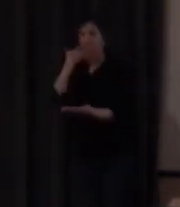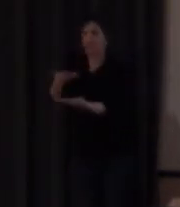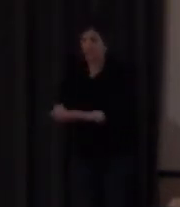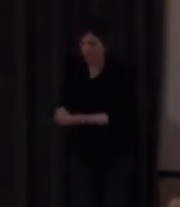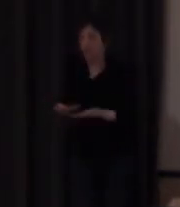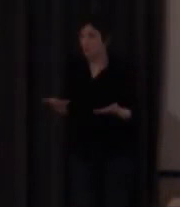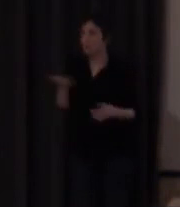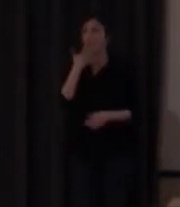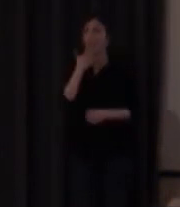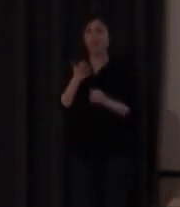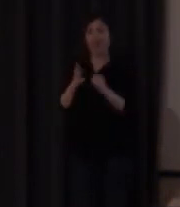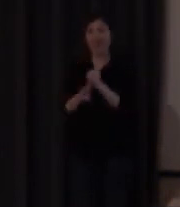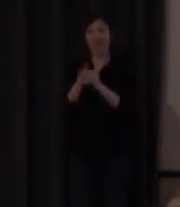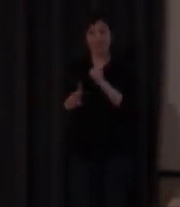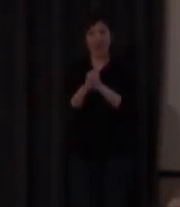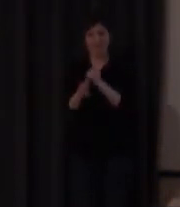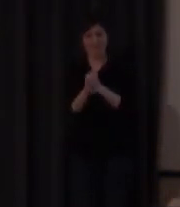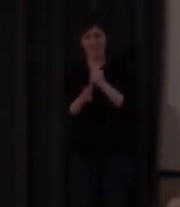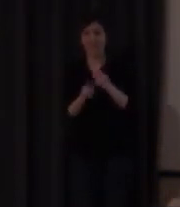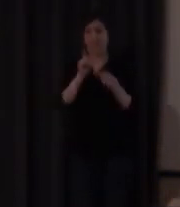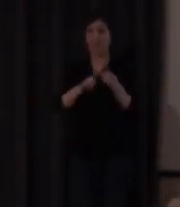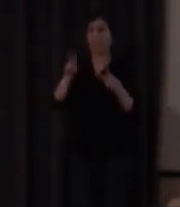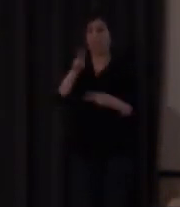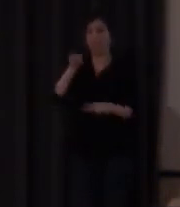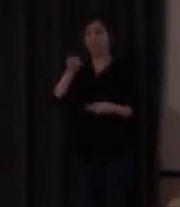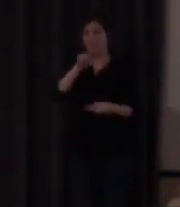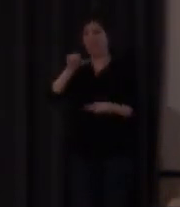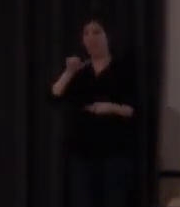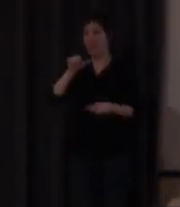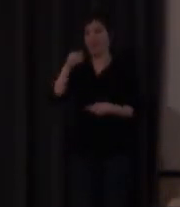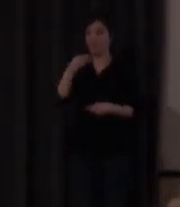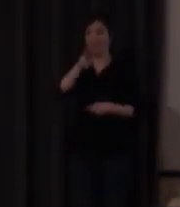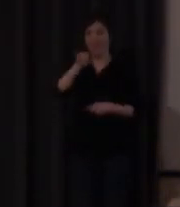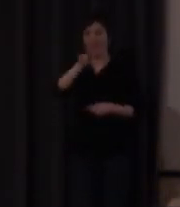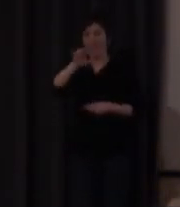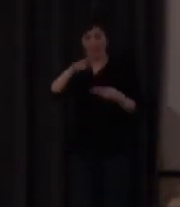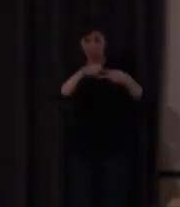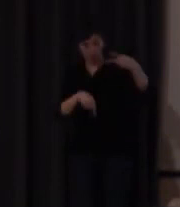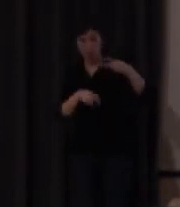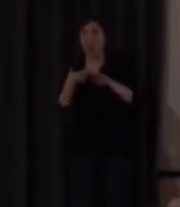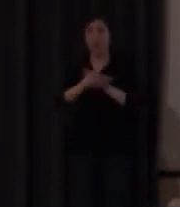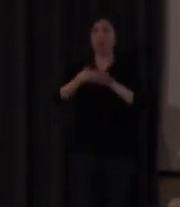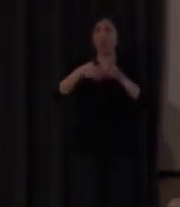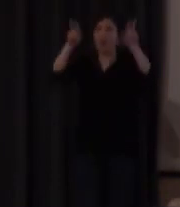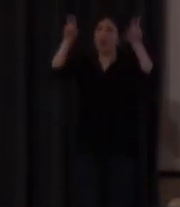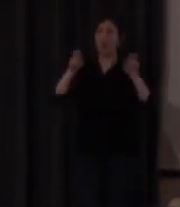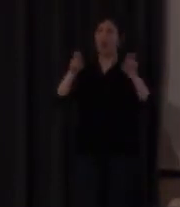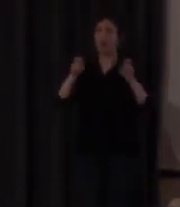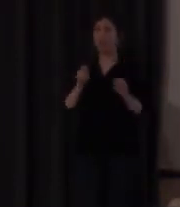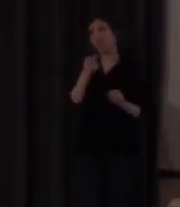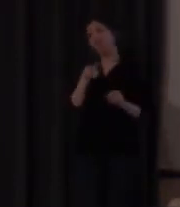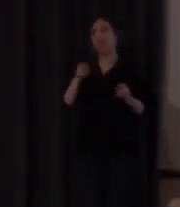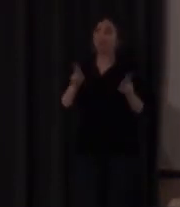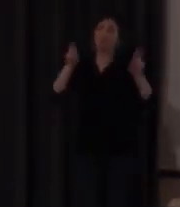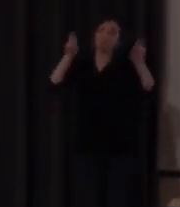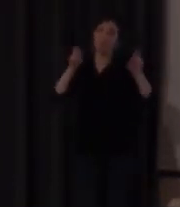el abad don Lorenzo Herbás o el propio Francisco Fernández Villabrille nos hablaban de cuestiones como la mimografía, haciendo